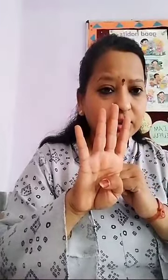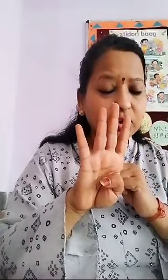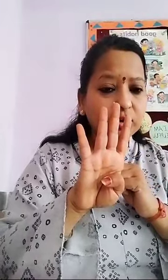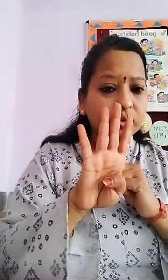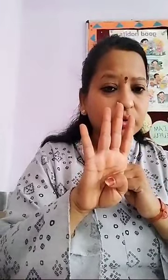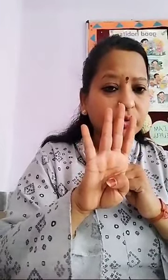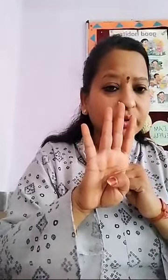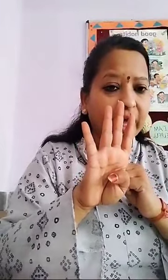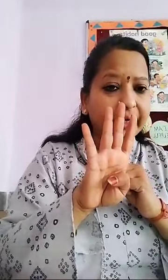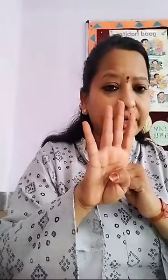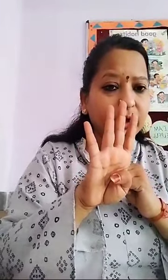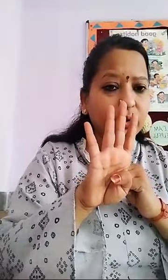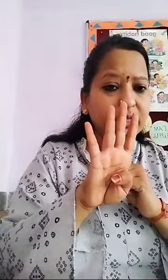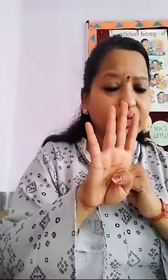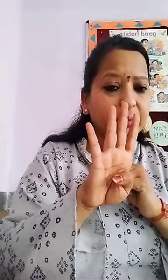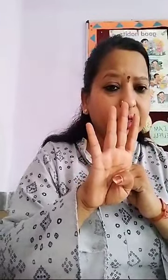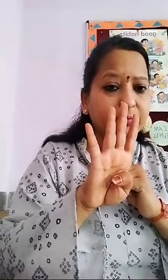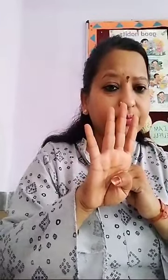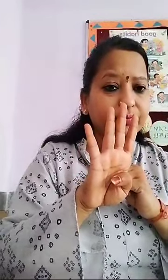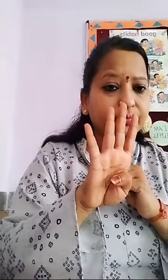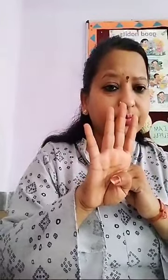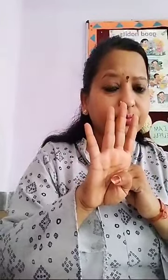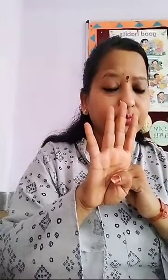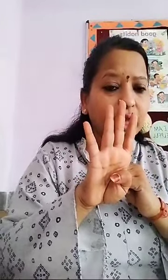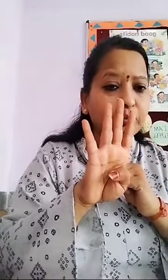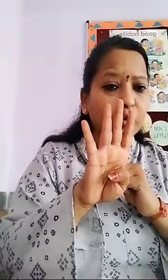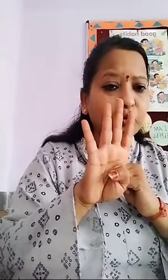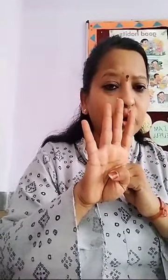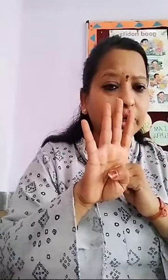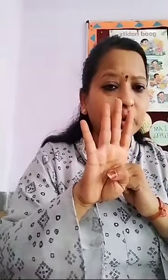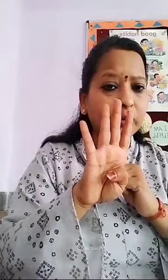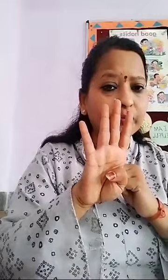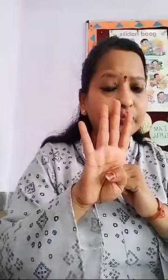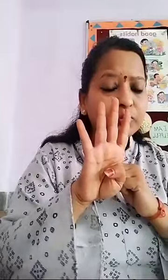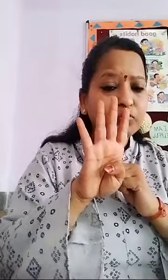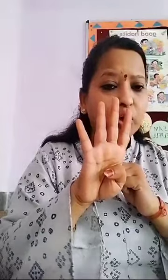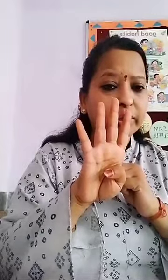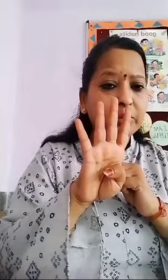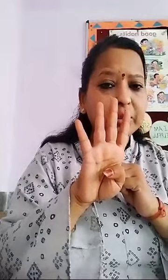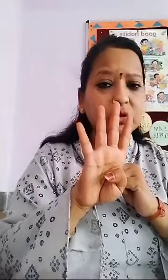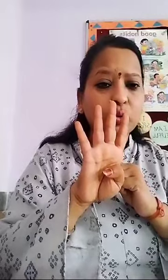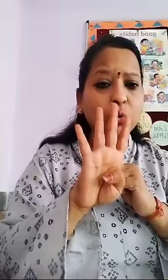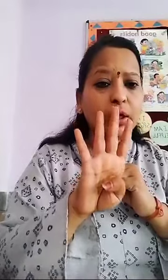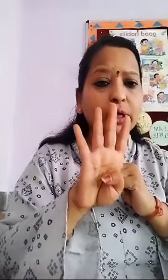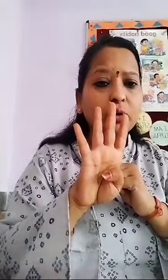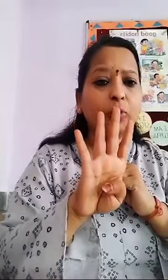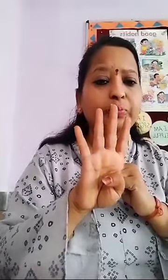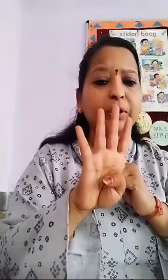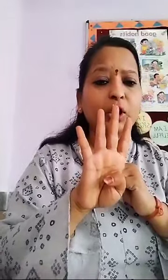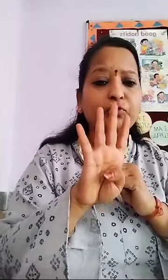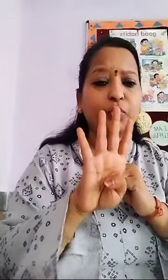90 हो गया समर Thumb को फोल्ड करो 40 means only open your 4 finger